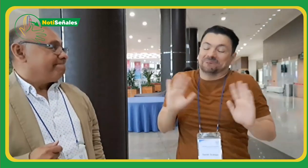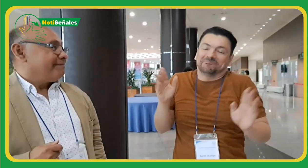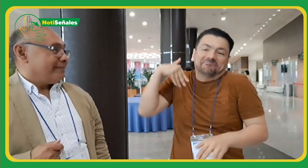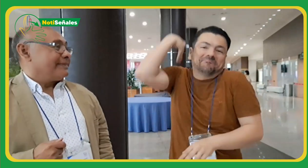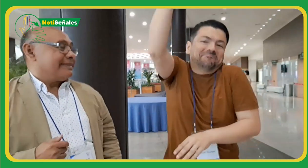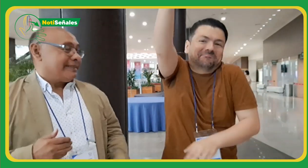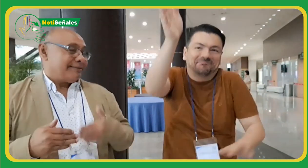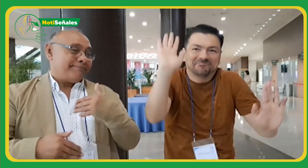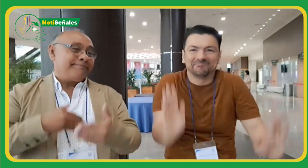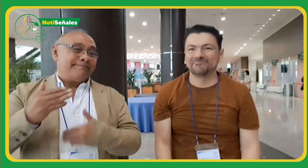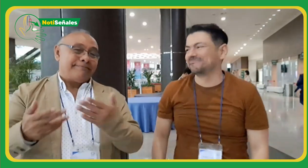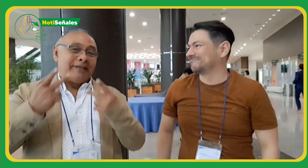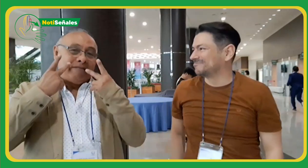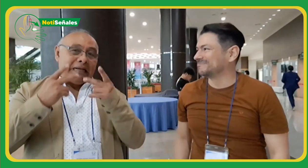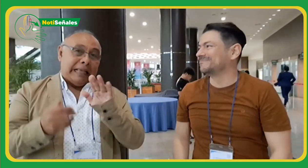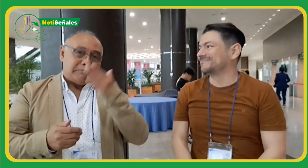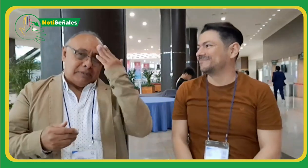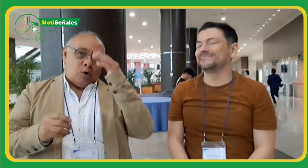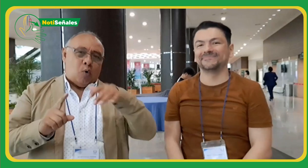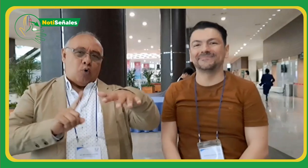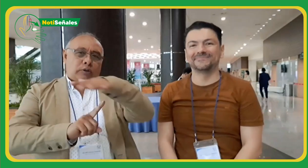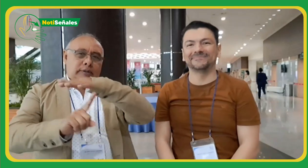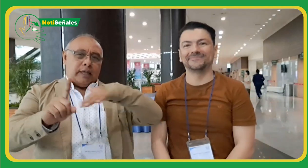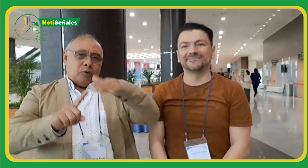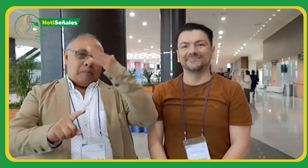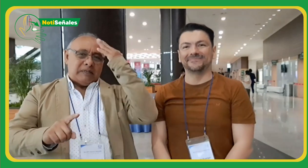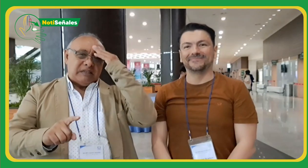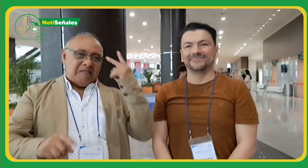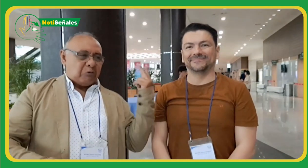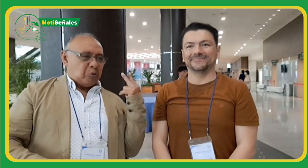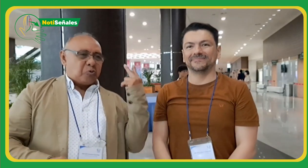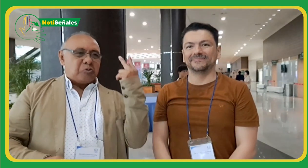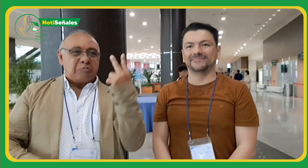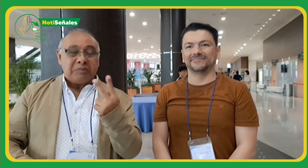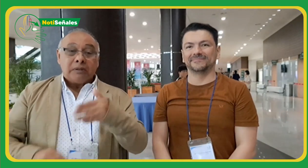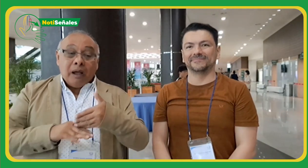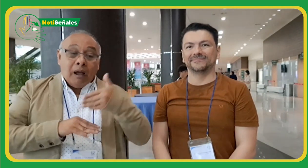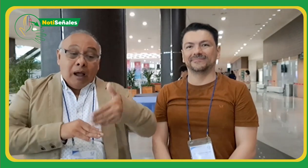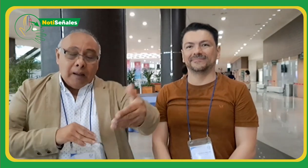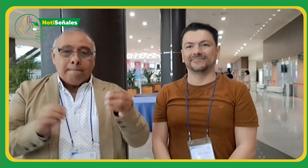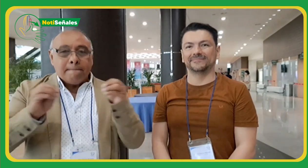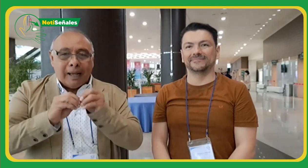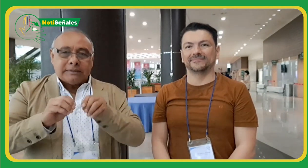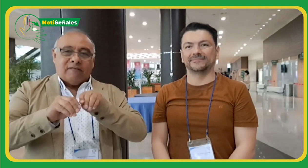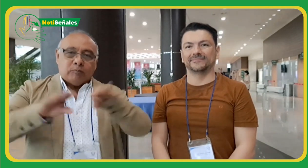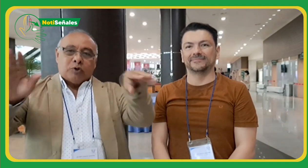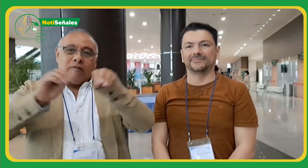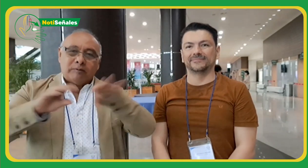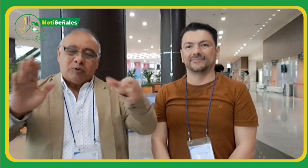Congreso nunca se ha hecho en Sudamérica. De pronto después. Bueno, ya les dimos el contexto para que ustedes se enteren de nuestra